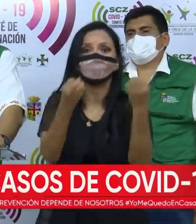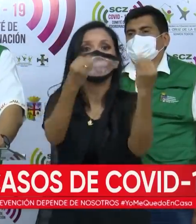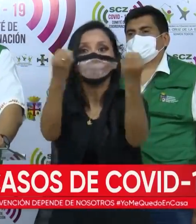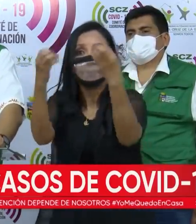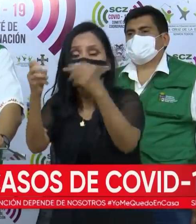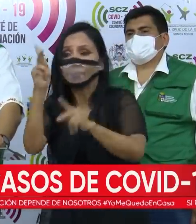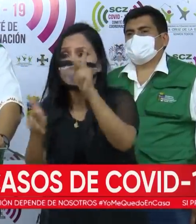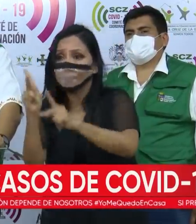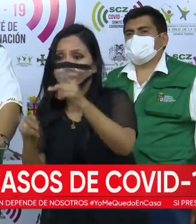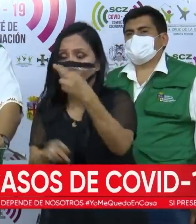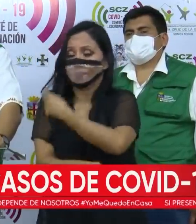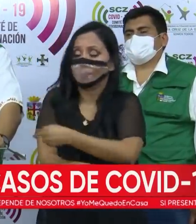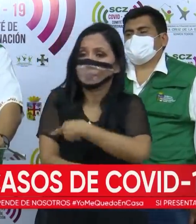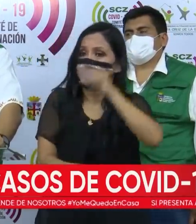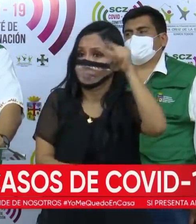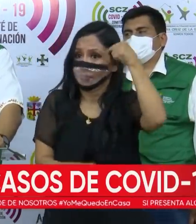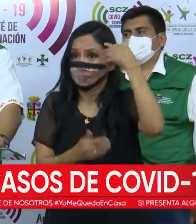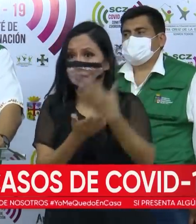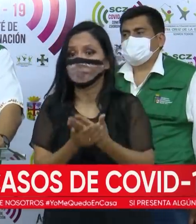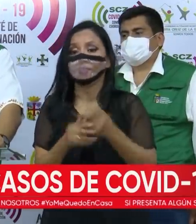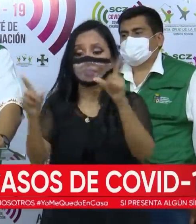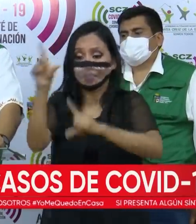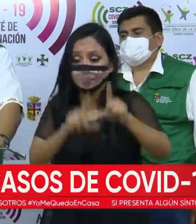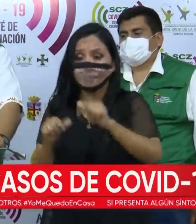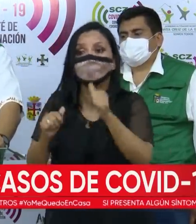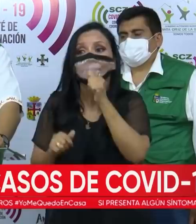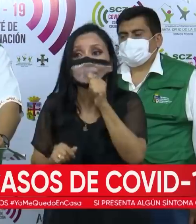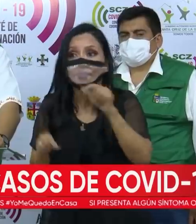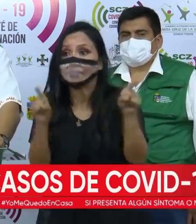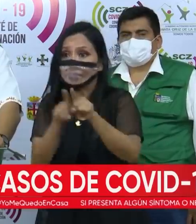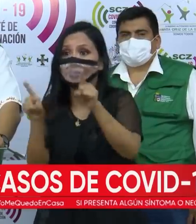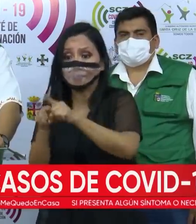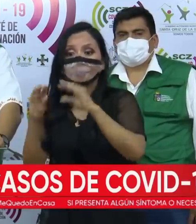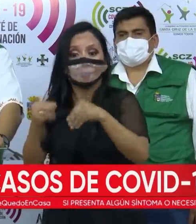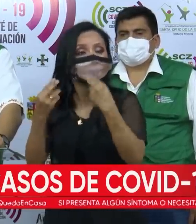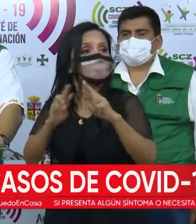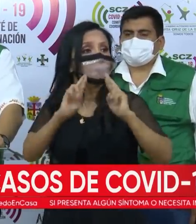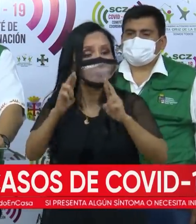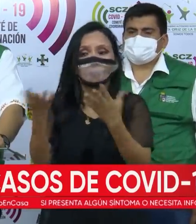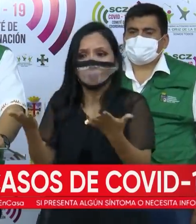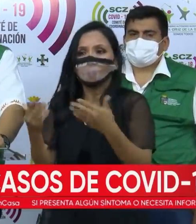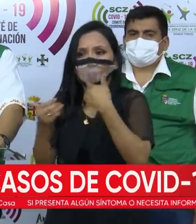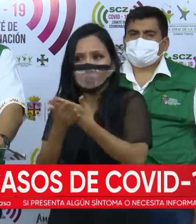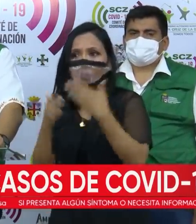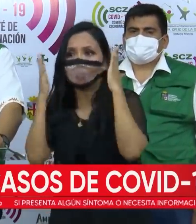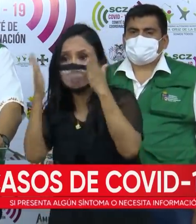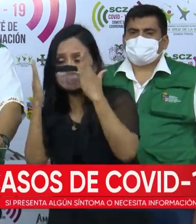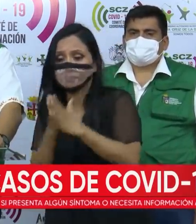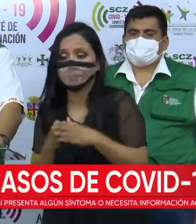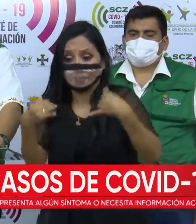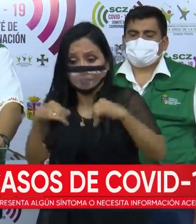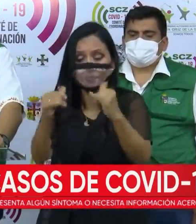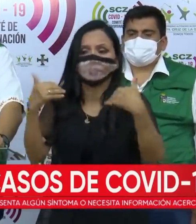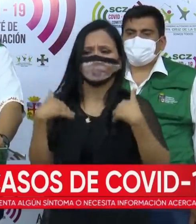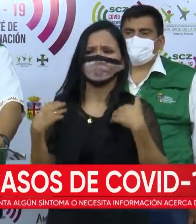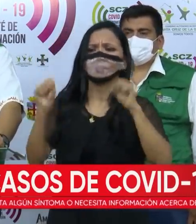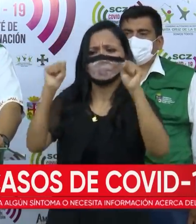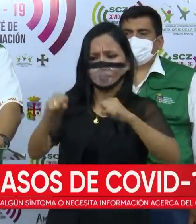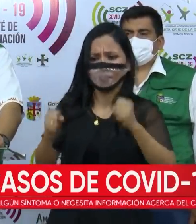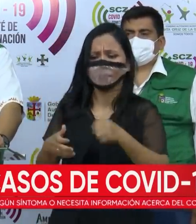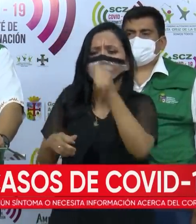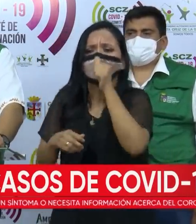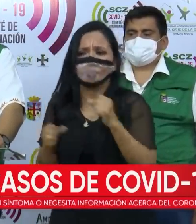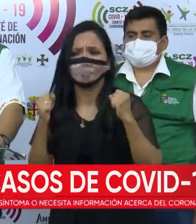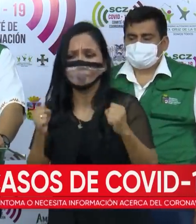muchos de los pacientes de los hospitales públicos. Los laboratorios privados también están dando la respuesta debida. Aún tenemos la capacidad de poder